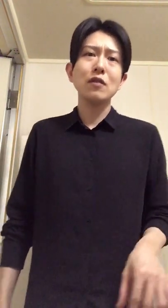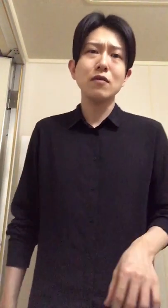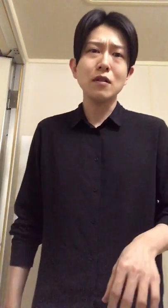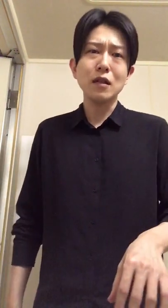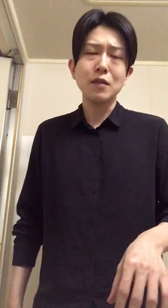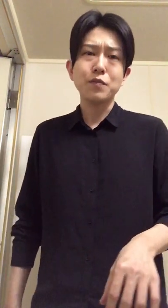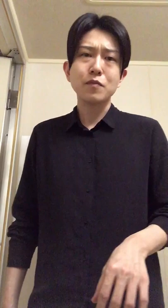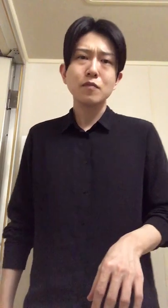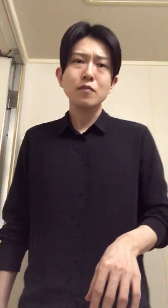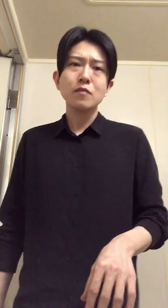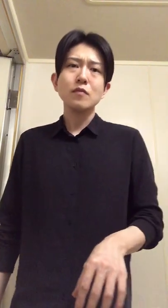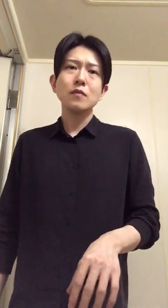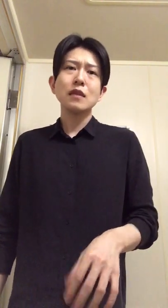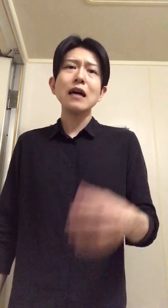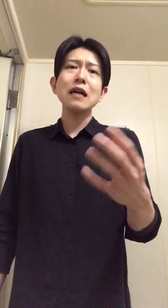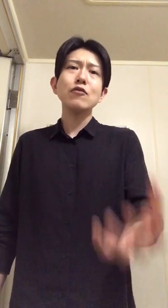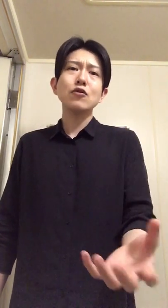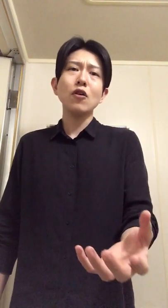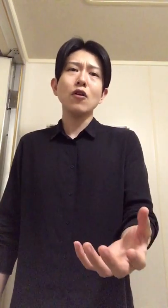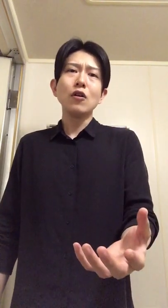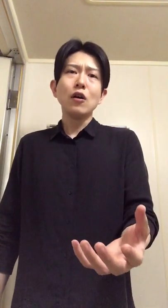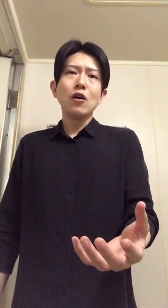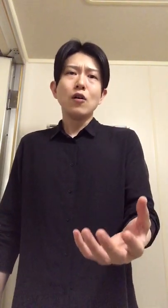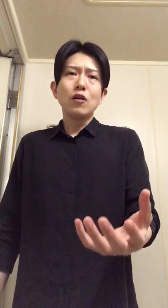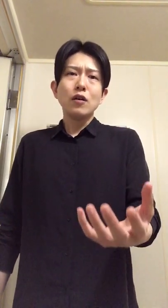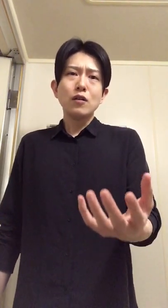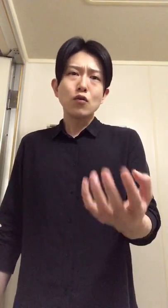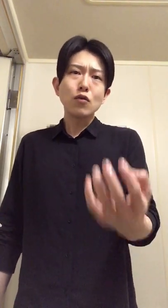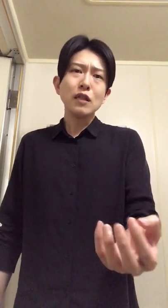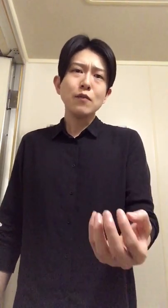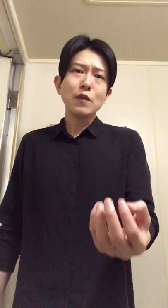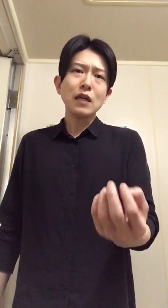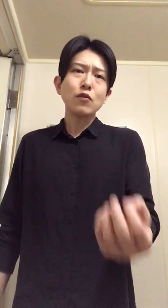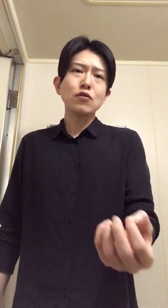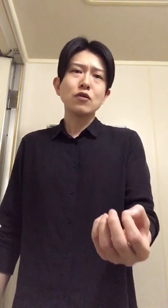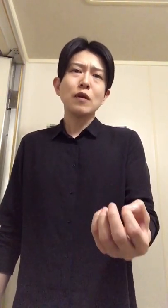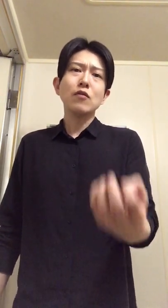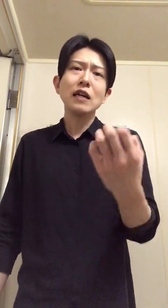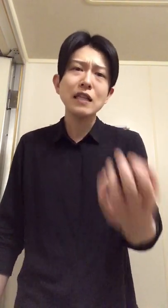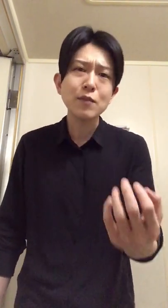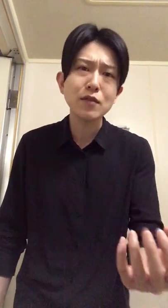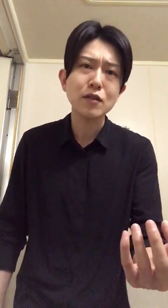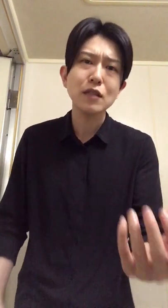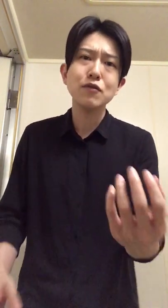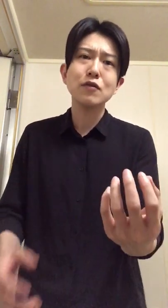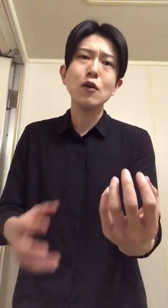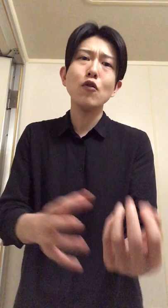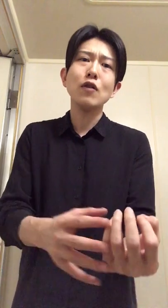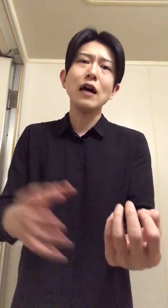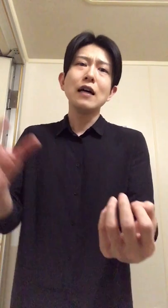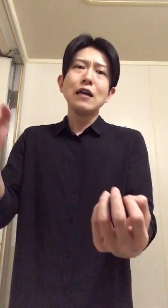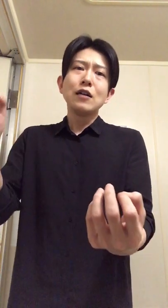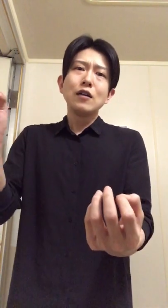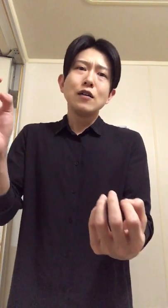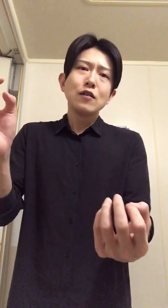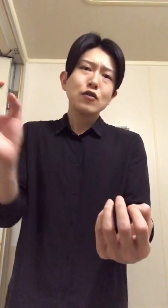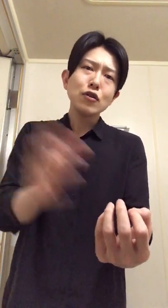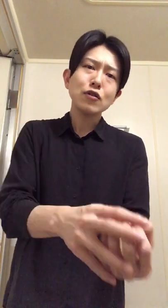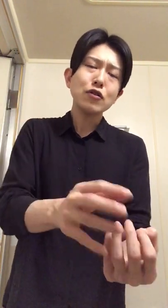ってるんだよだからこそそこで目立とうとすればお願いしますって言った方が食